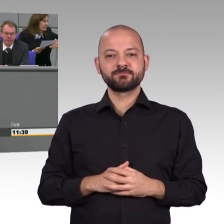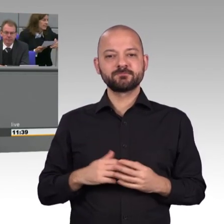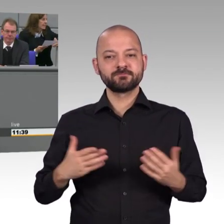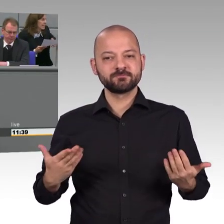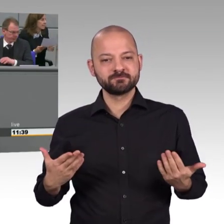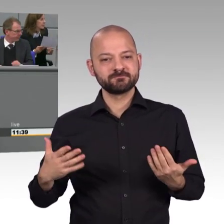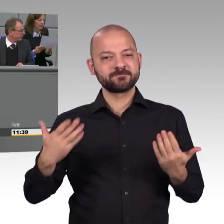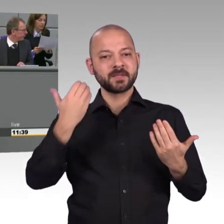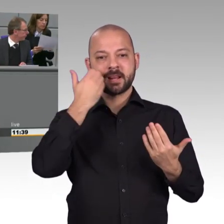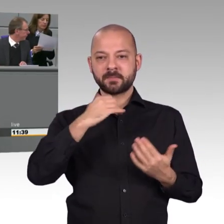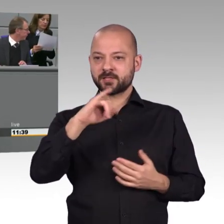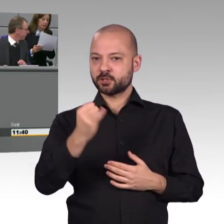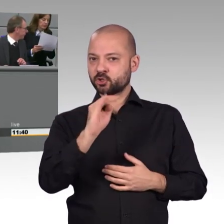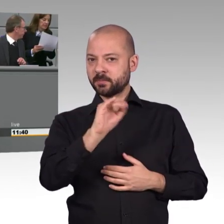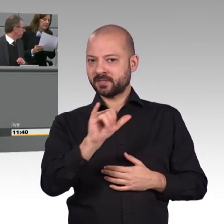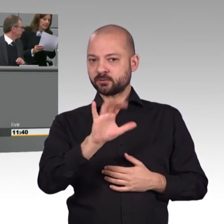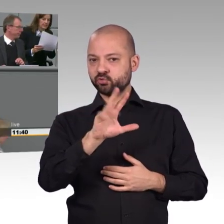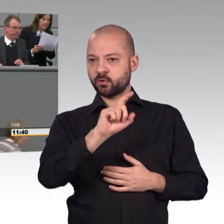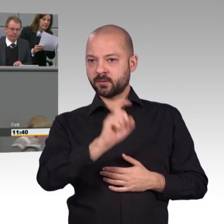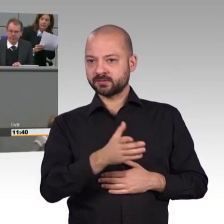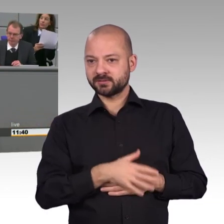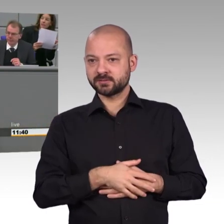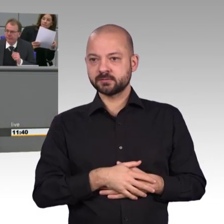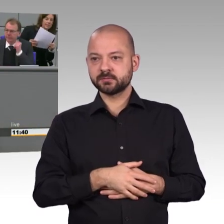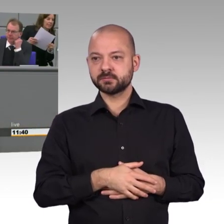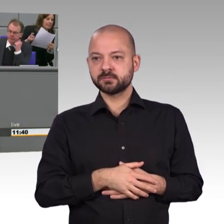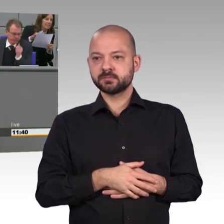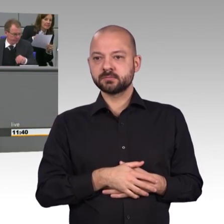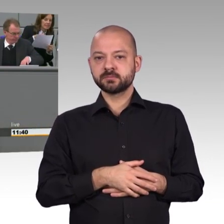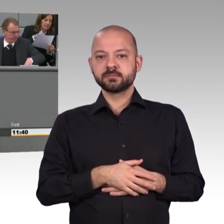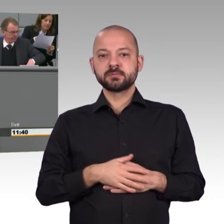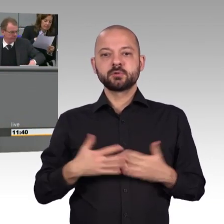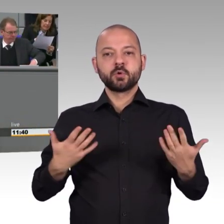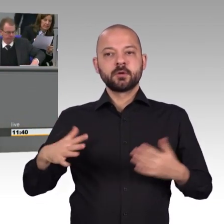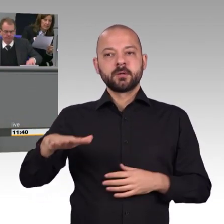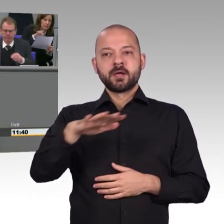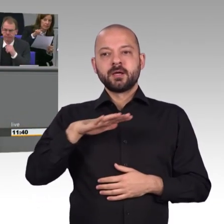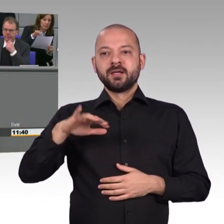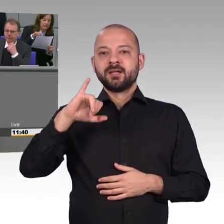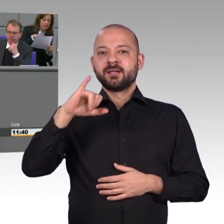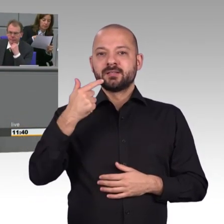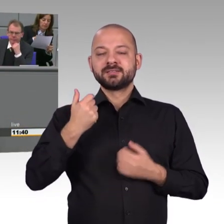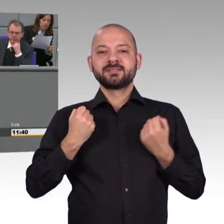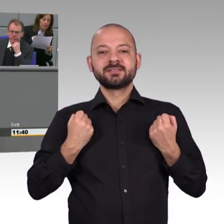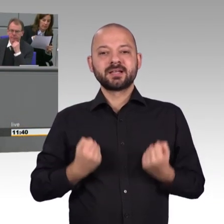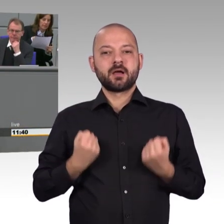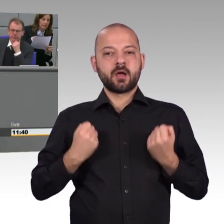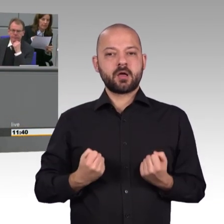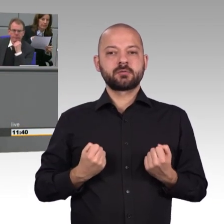der digitalen Infrastruktur eine direkte, sich aus unserer Verfassung ergebende Schutzverantwortung zu. Das